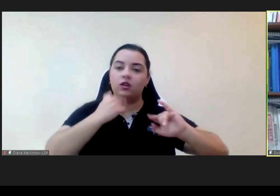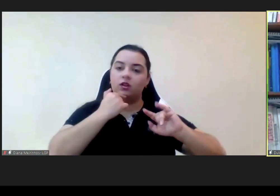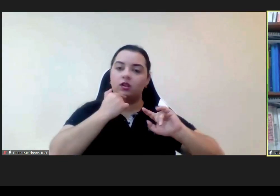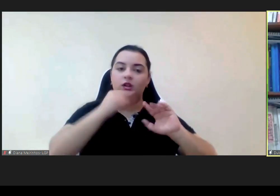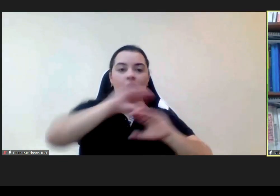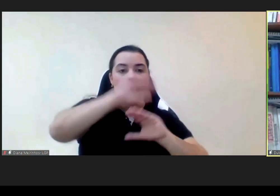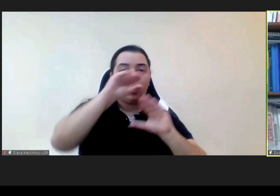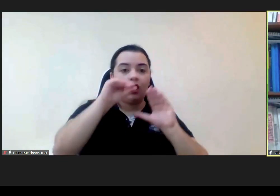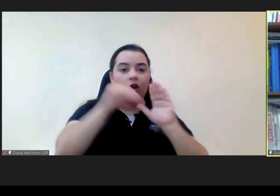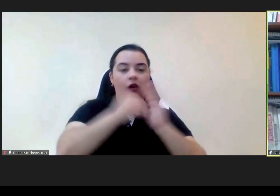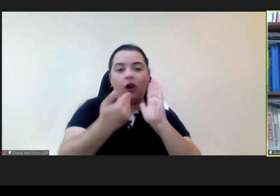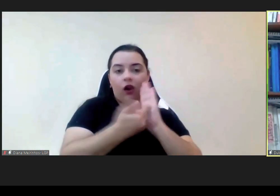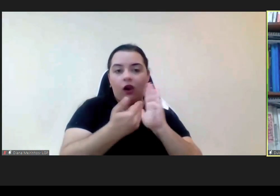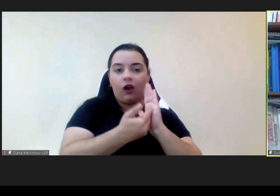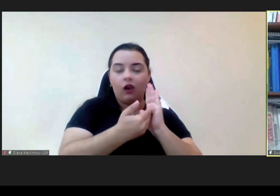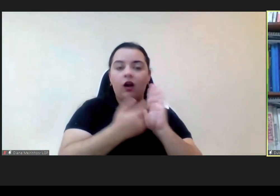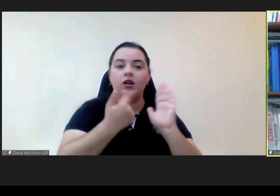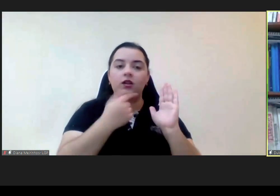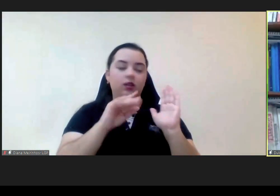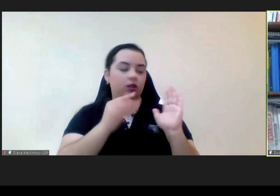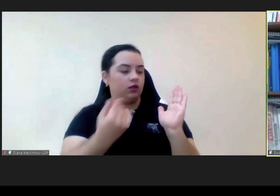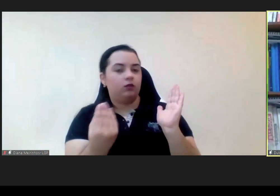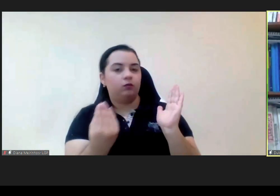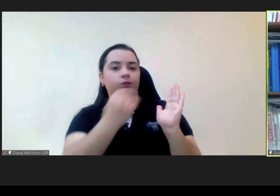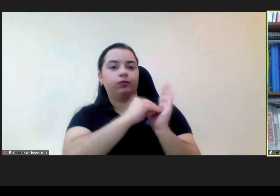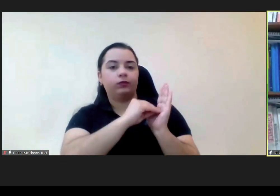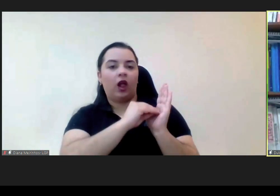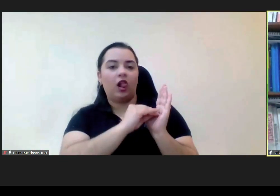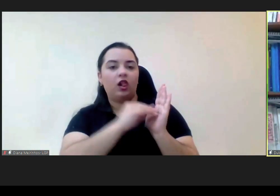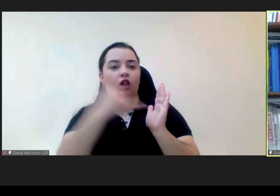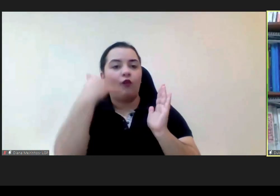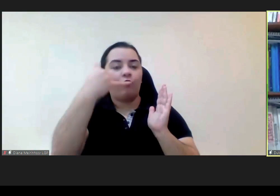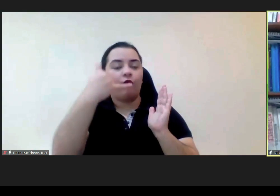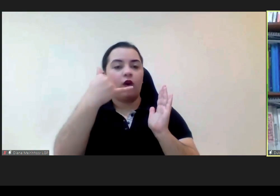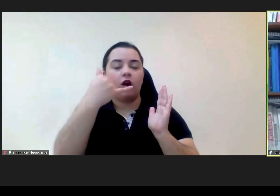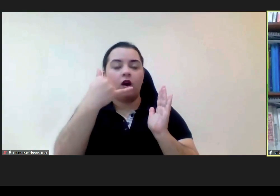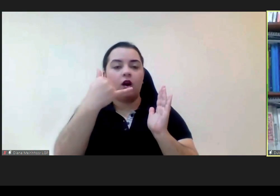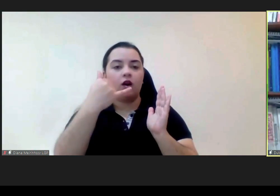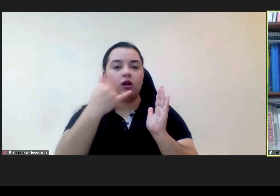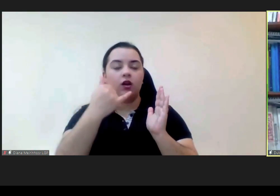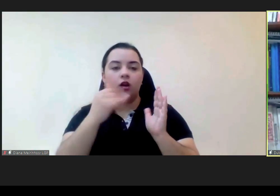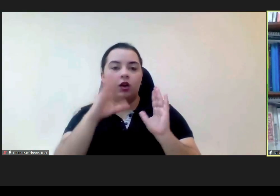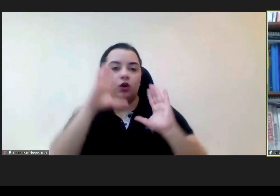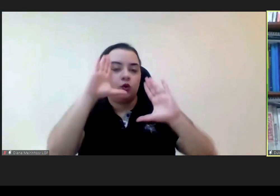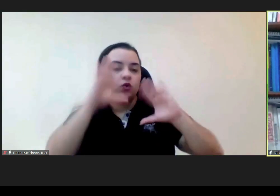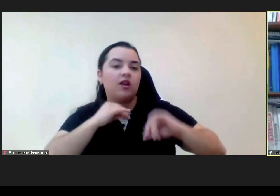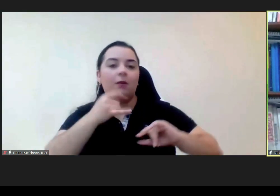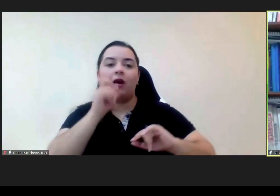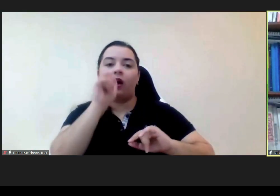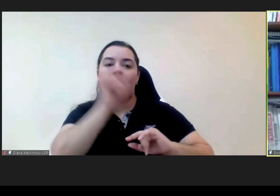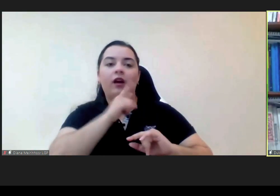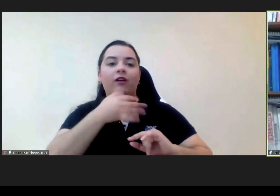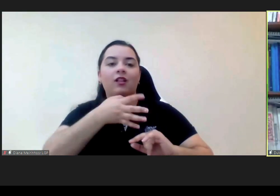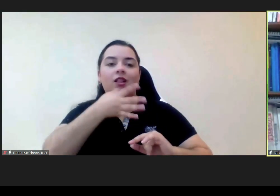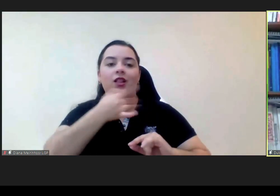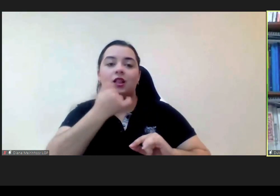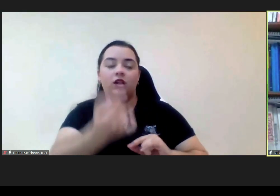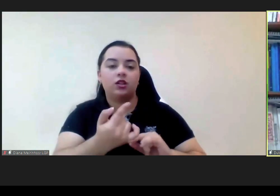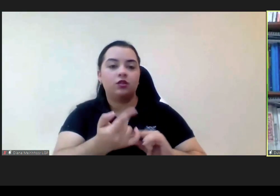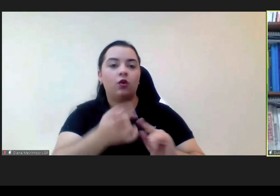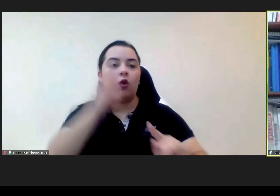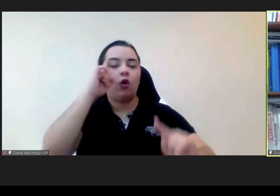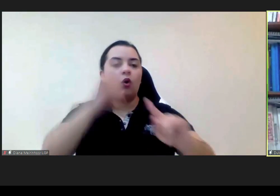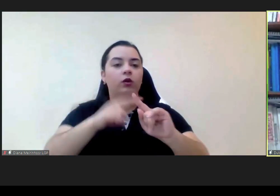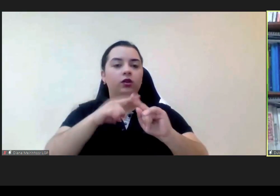linhas telefónicas anónimas para denúncia para denúncia das violações e dos crimes praticados